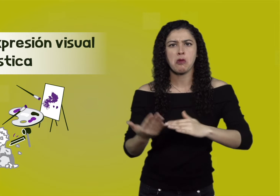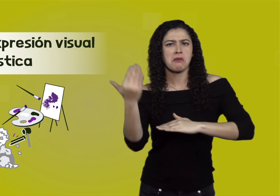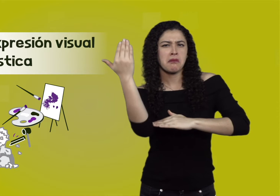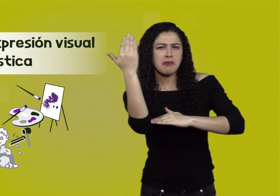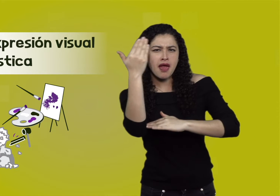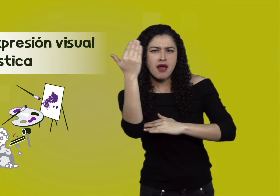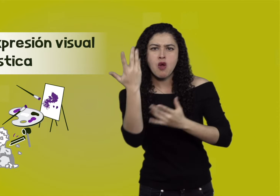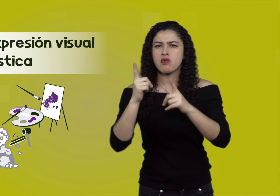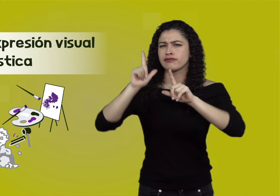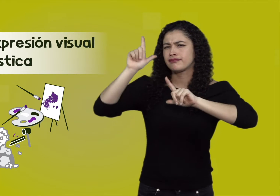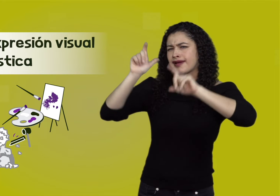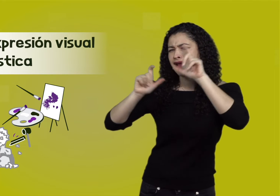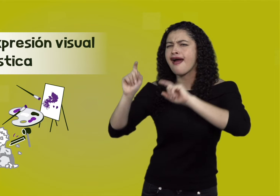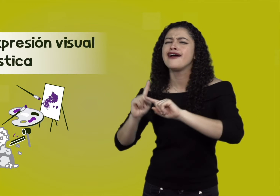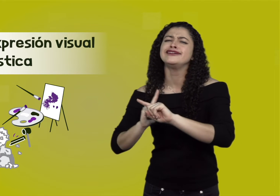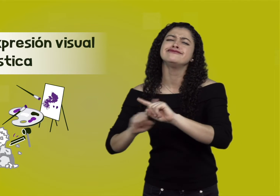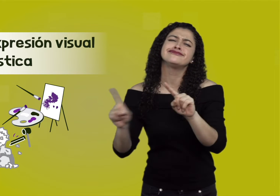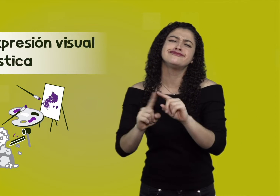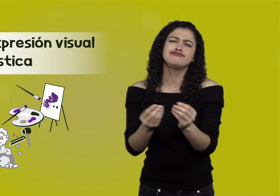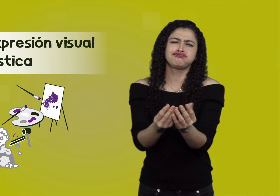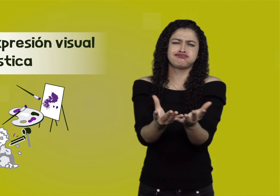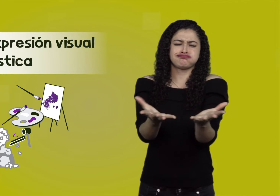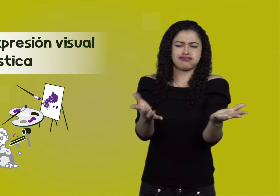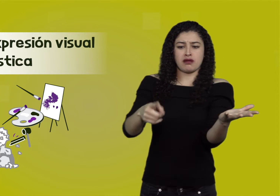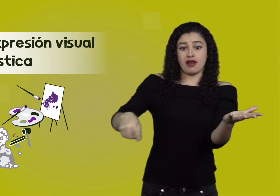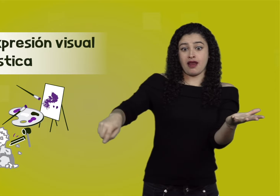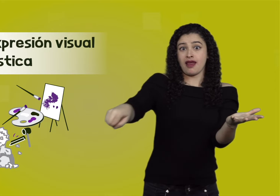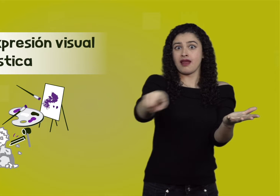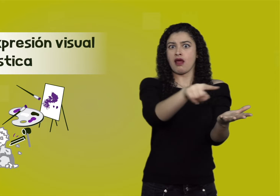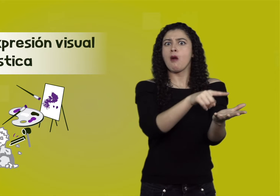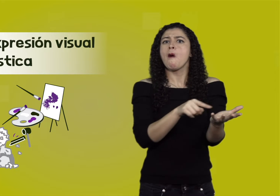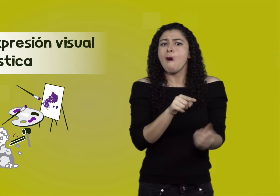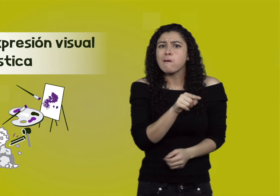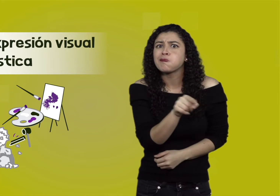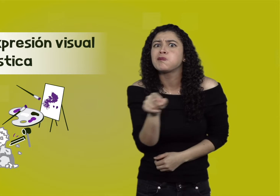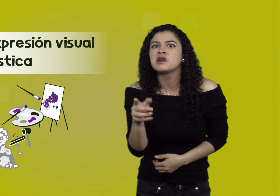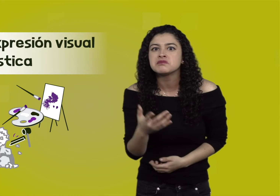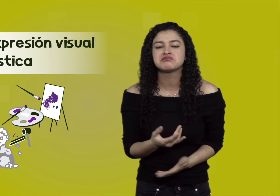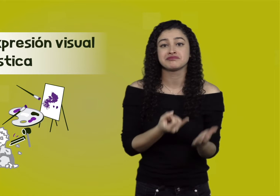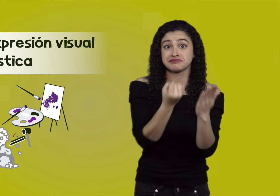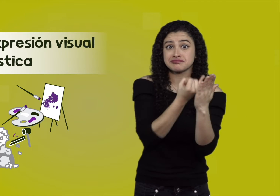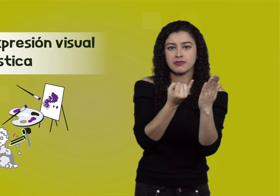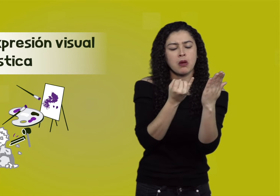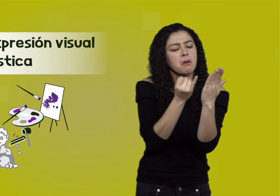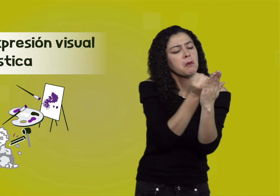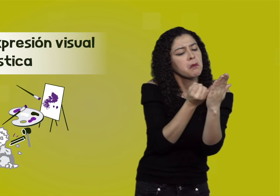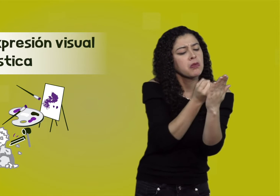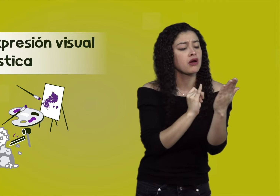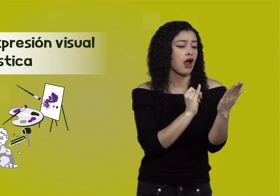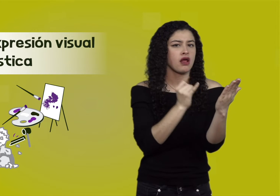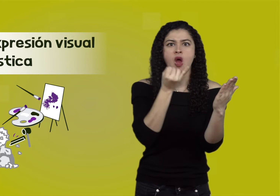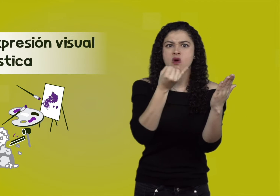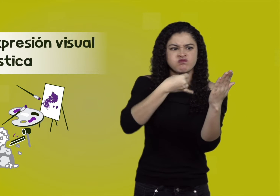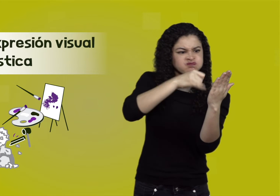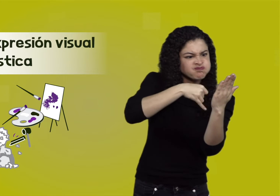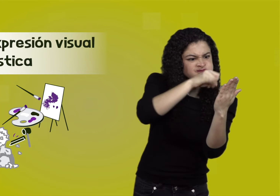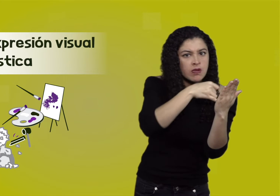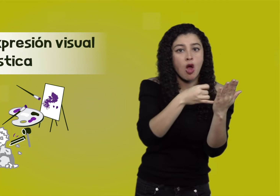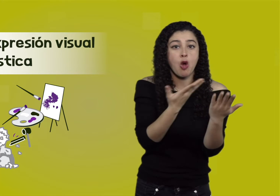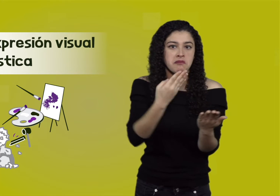el cine, la fotografía, entre muchas más. El propósito de este lenguaje es que los